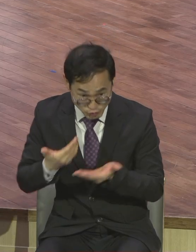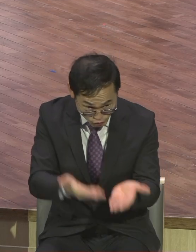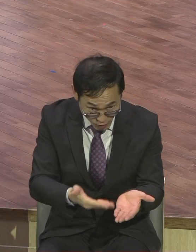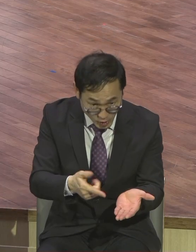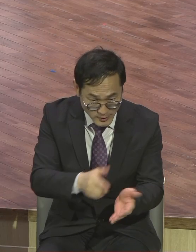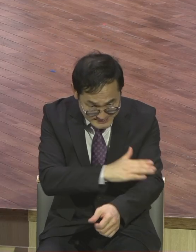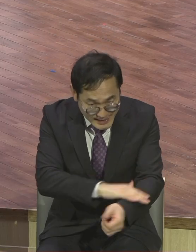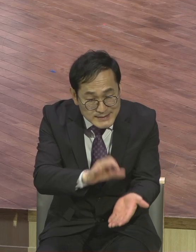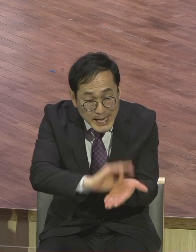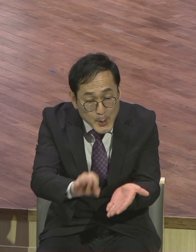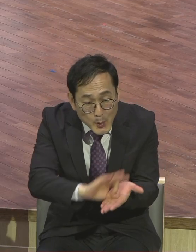사용하느냐